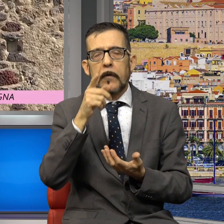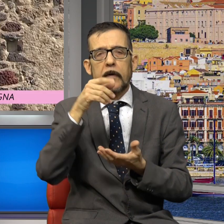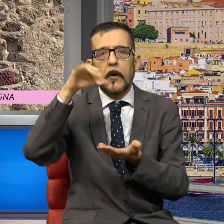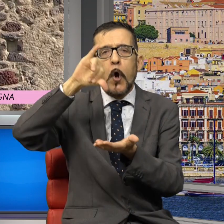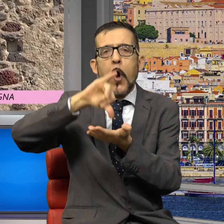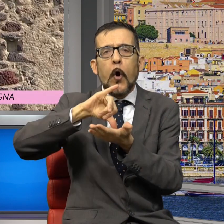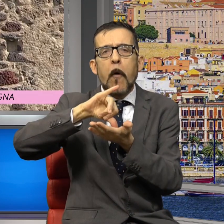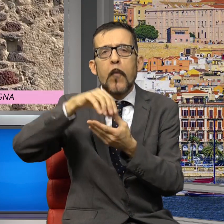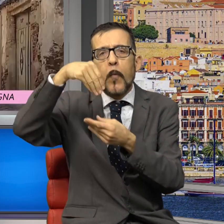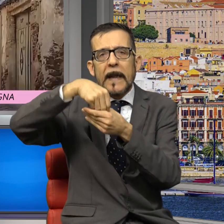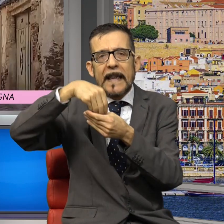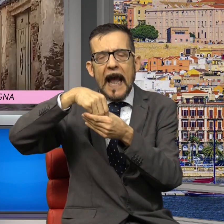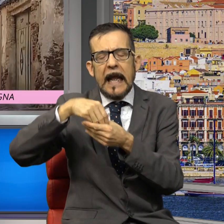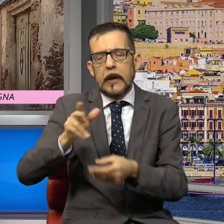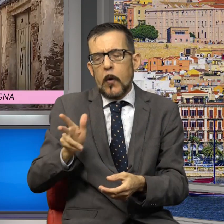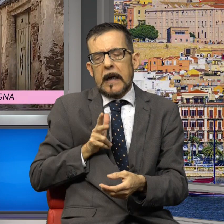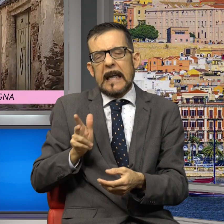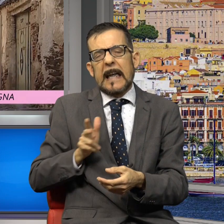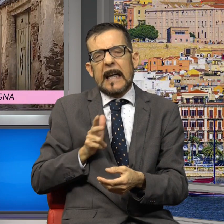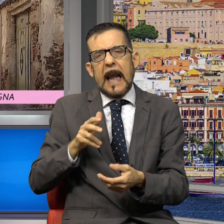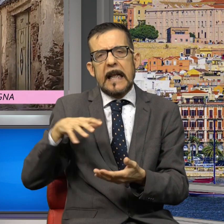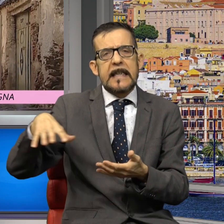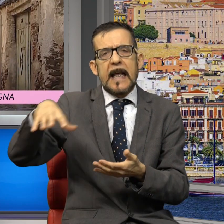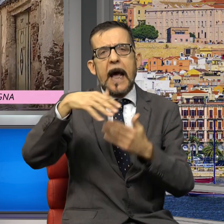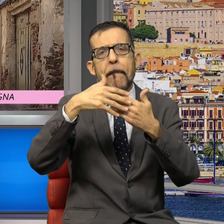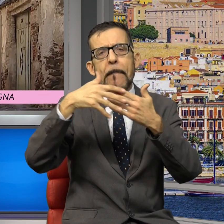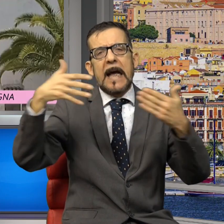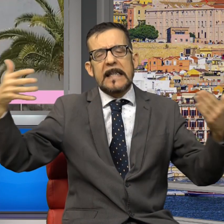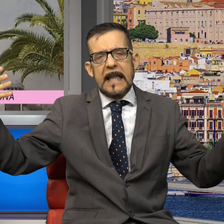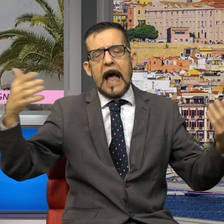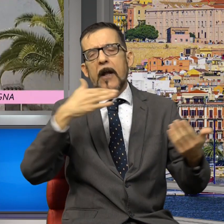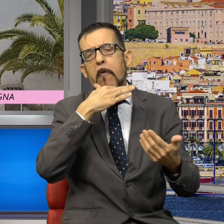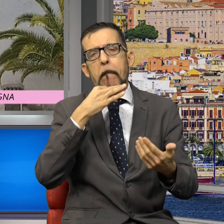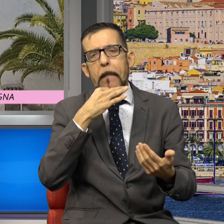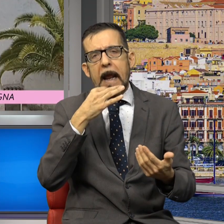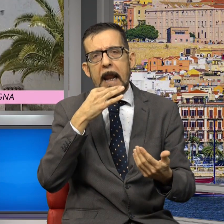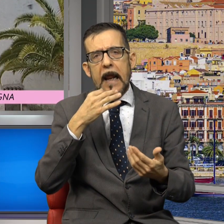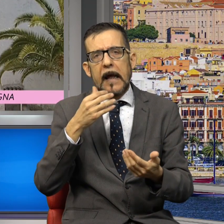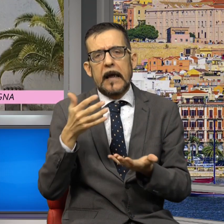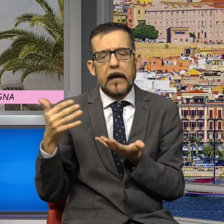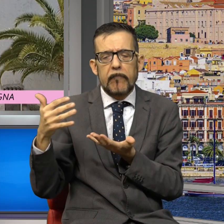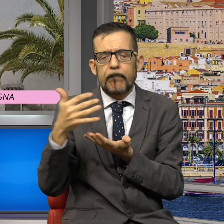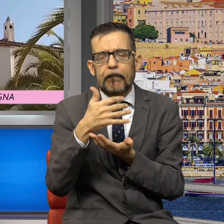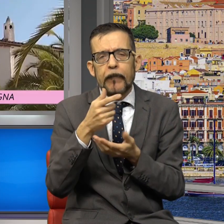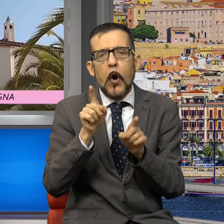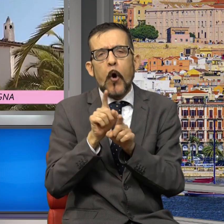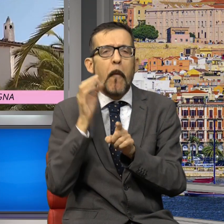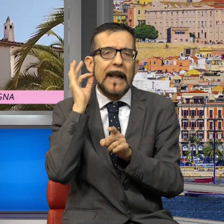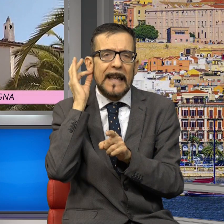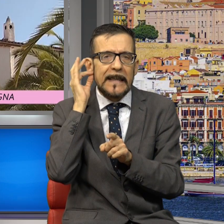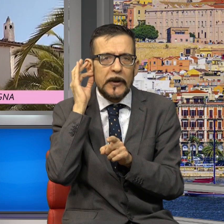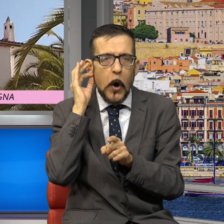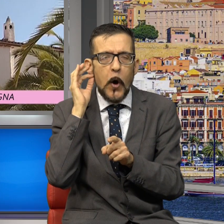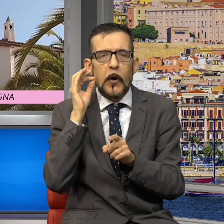depositari di un'enorme ricchezza paesagistica, storica e identitaria, racchiudono come piccoli scrigni una storia importante,